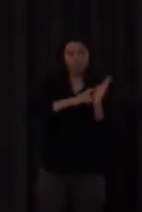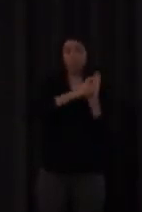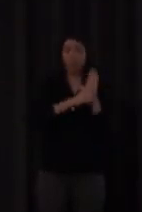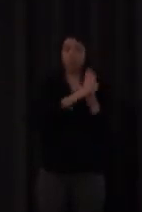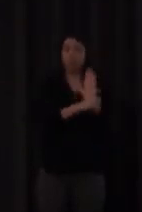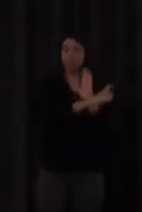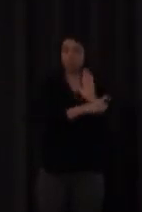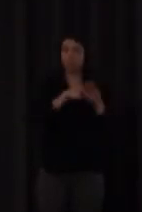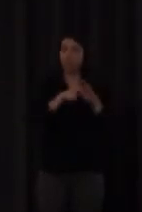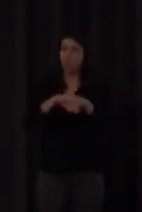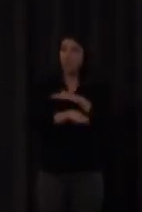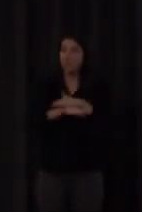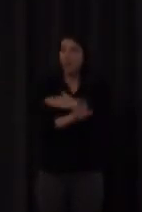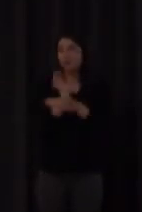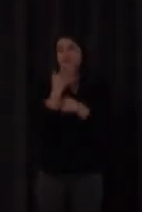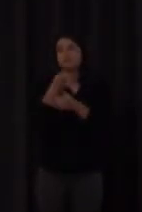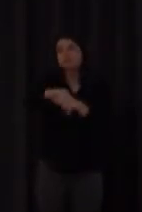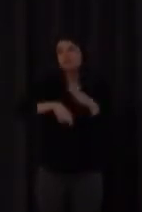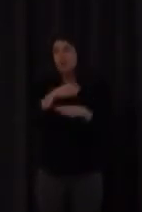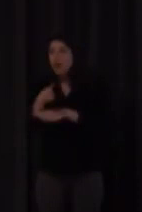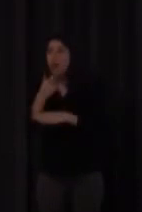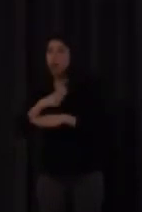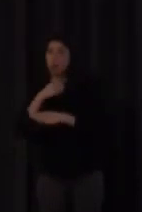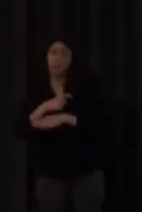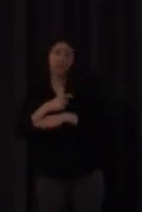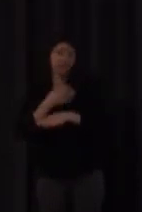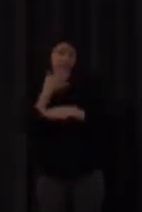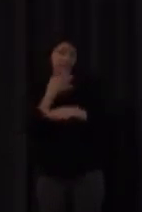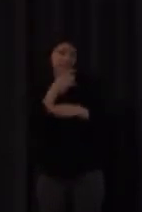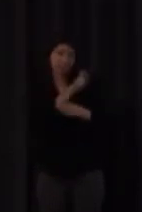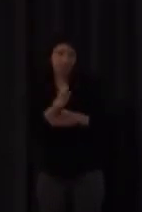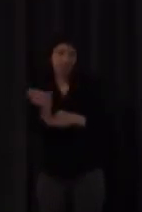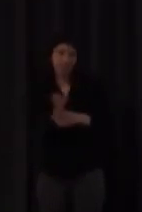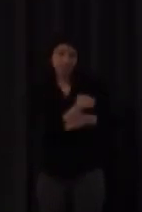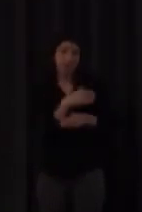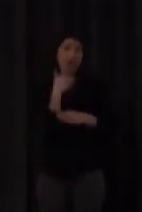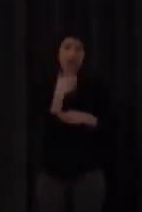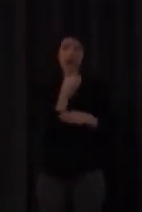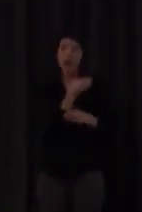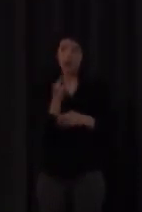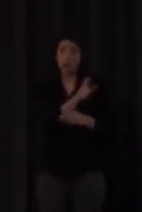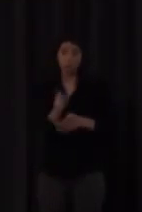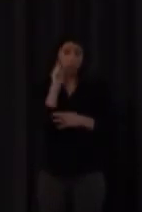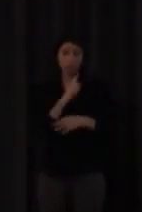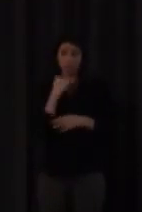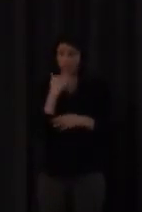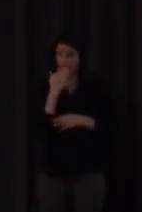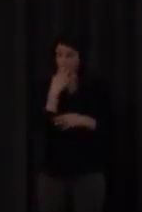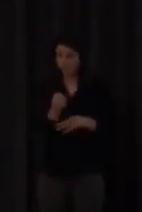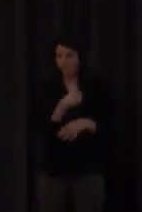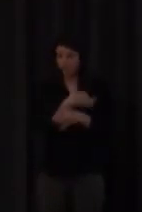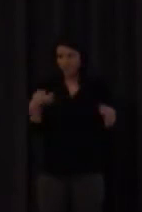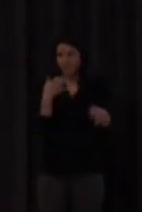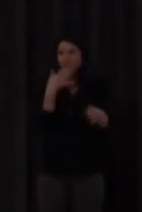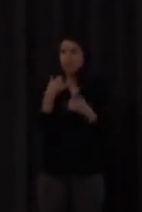hemos ido al logopeda las personas sordas hablan de lo que le hablo perfectamente el como quienes hayan tenido problemas